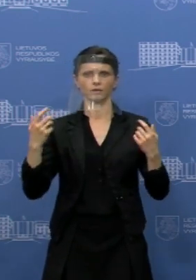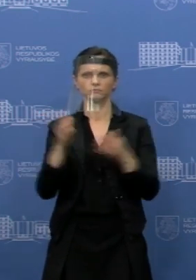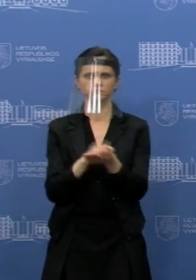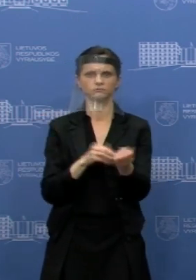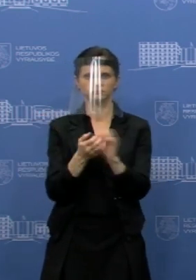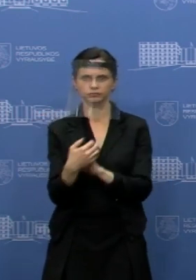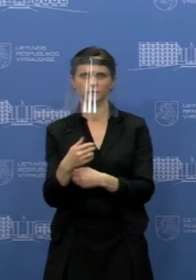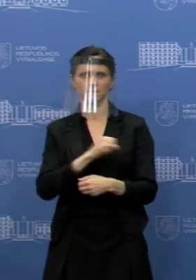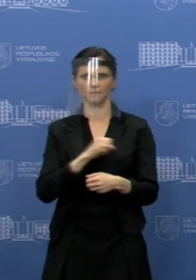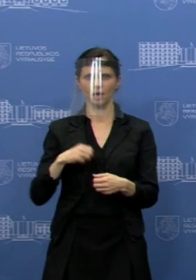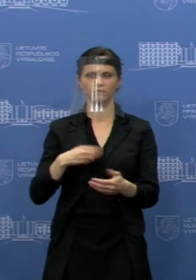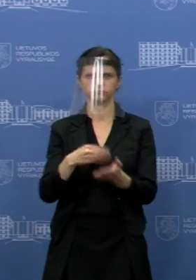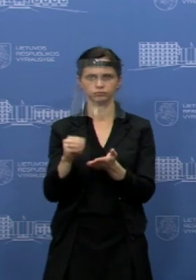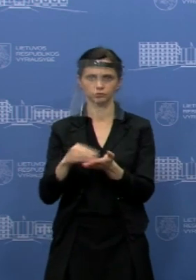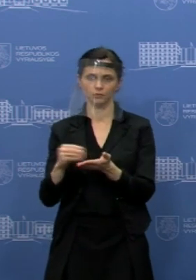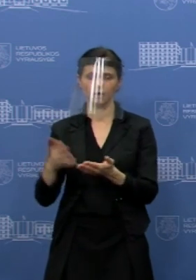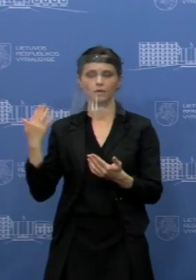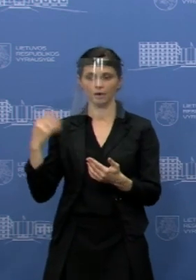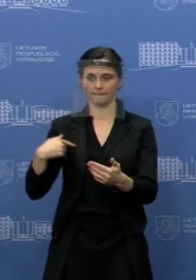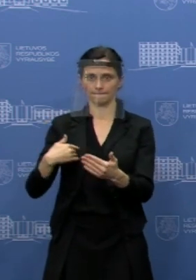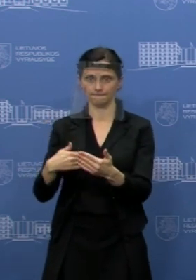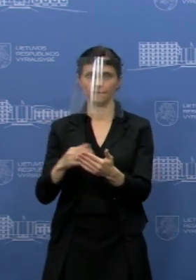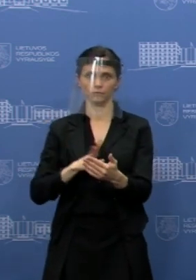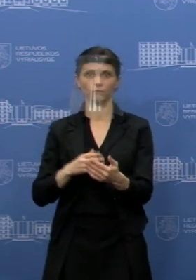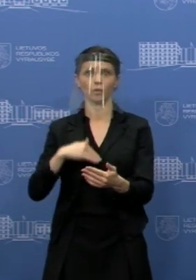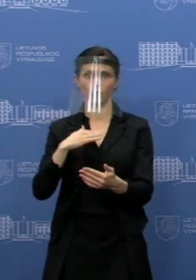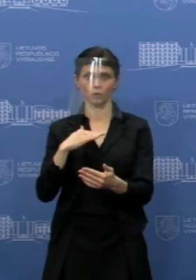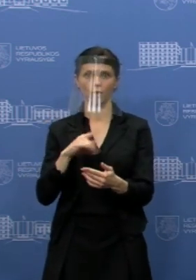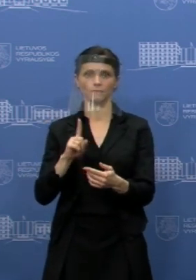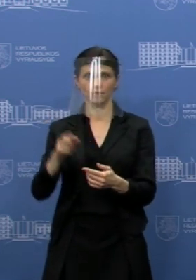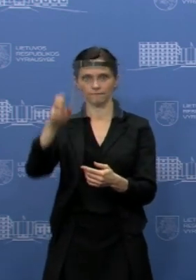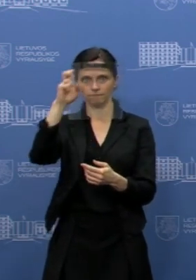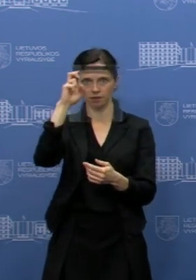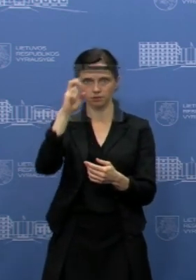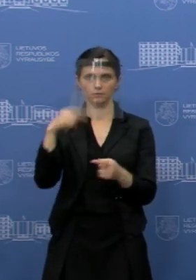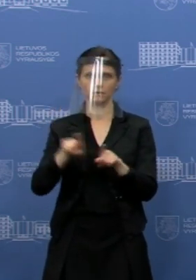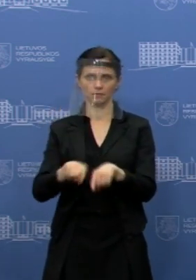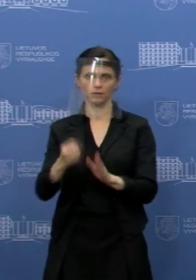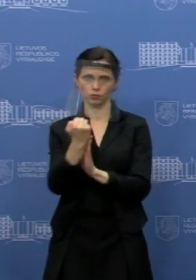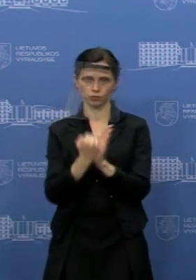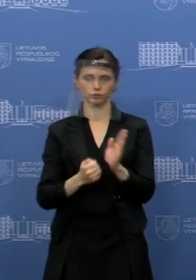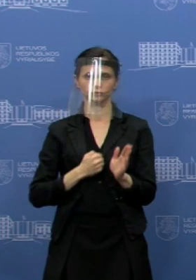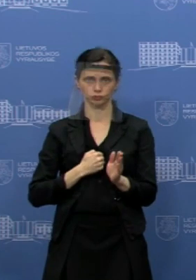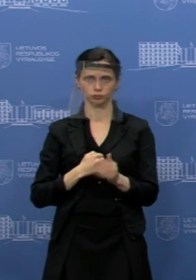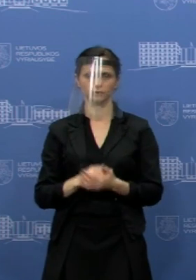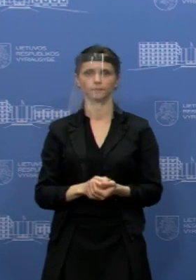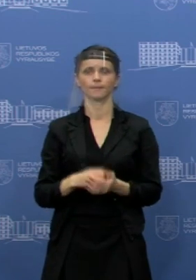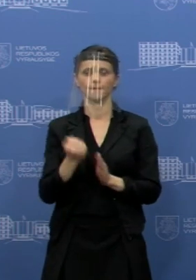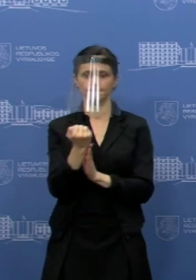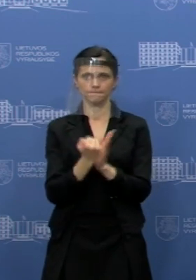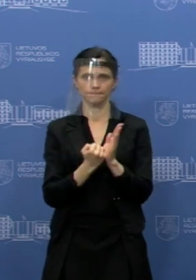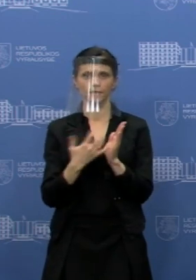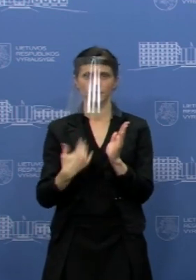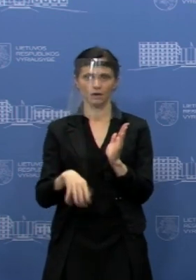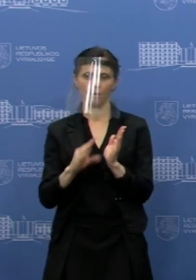rinkose iki šiol buvo pakankamai. Aišku, ir valstybė resukaupusi tam tikrą rezervą, dėl listo rezervo